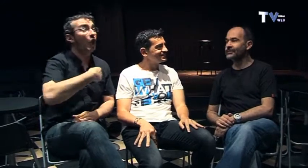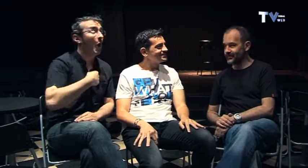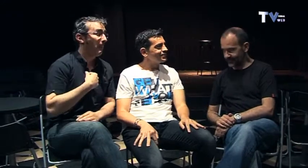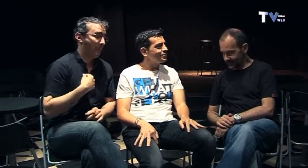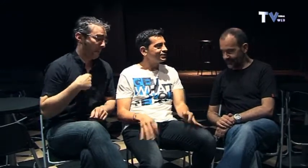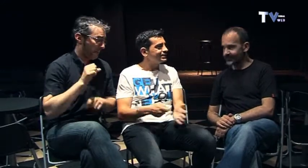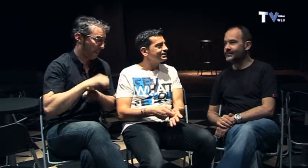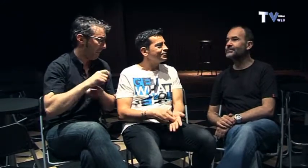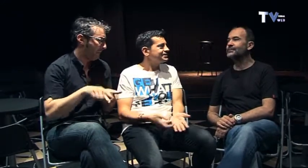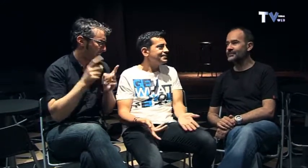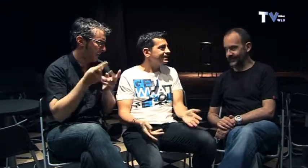lo importante es que se lo pase bien